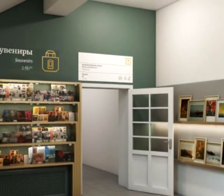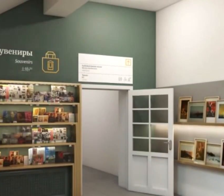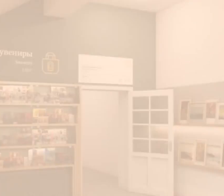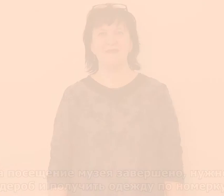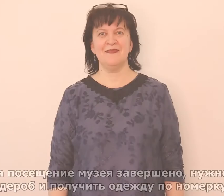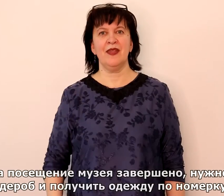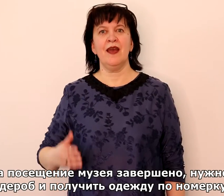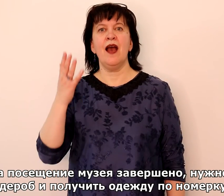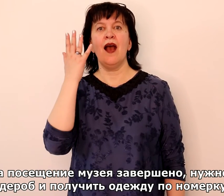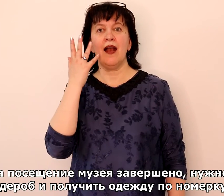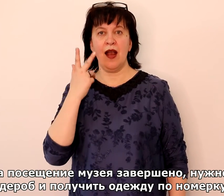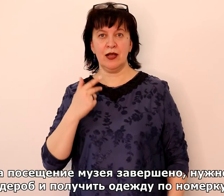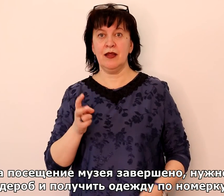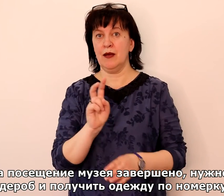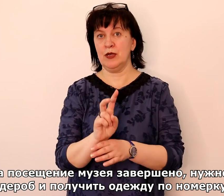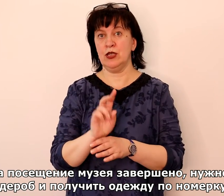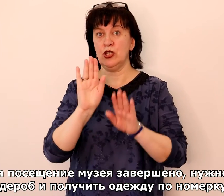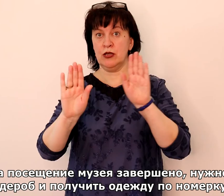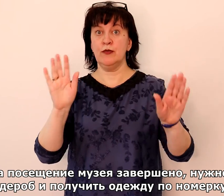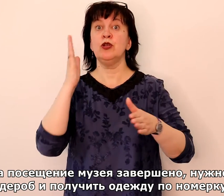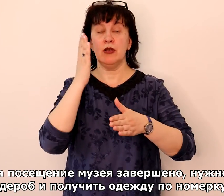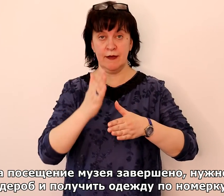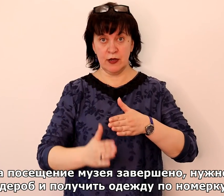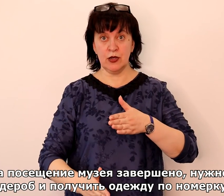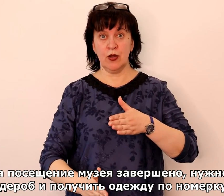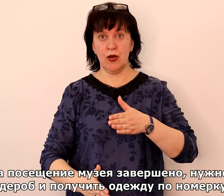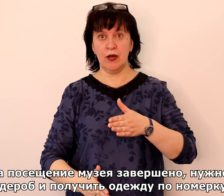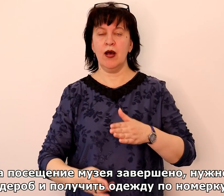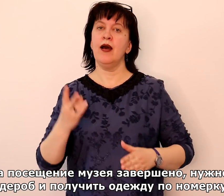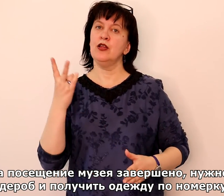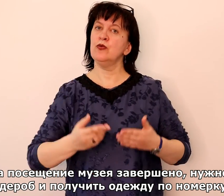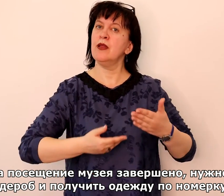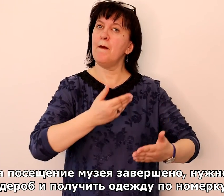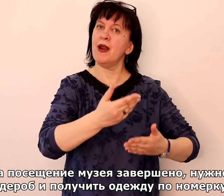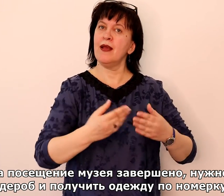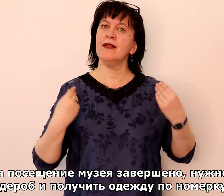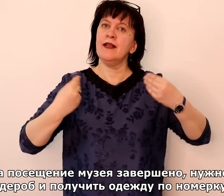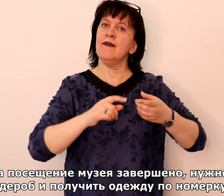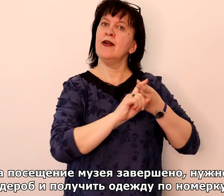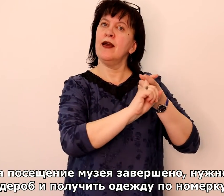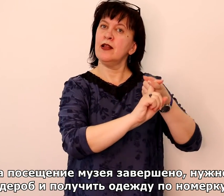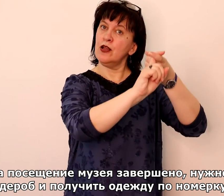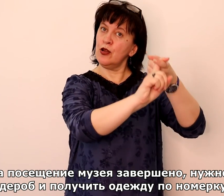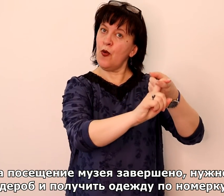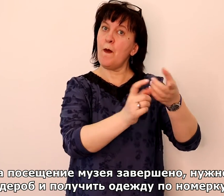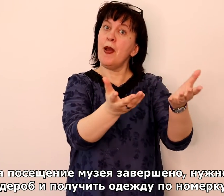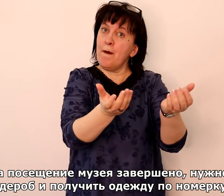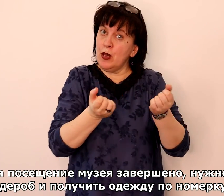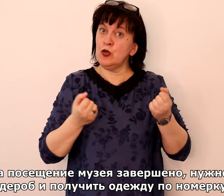Когда посещение музея завершено, нужно пройти в гардероб и получить одежду по